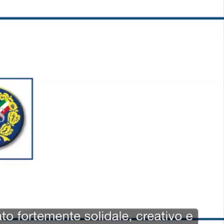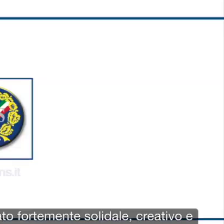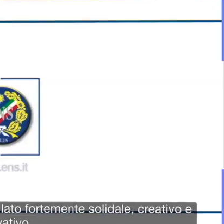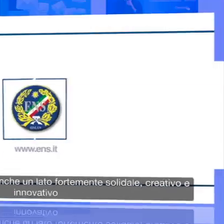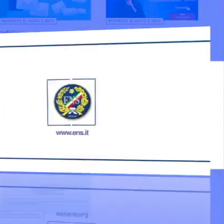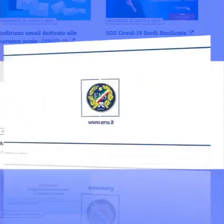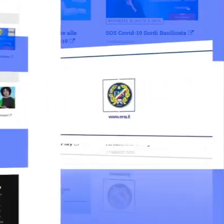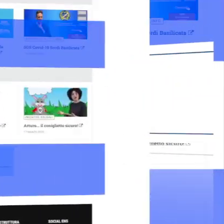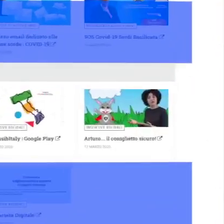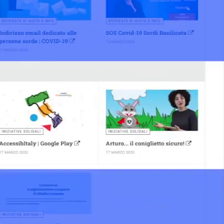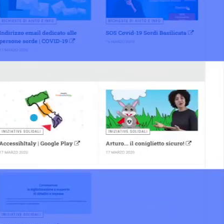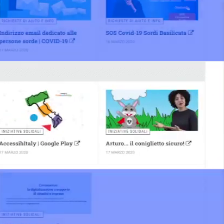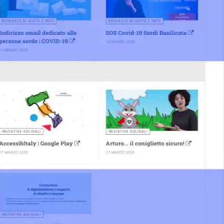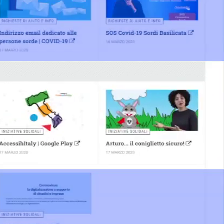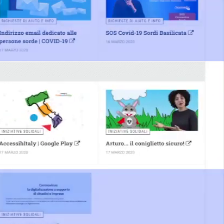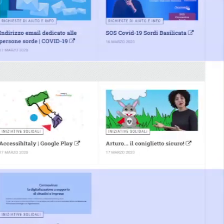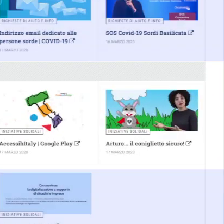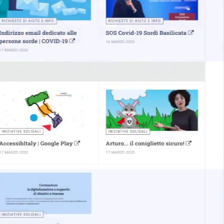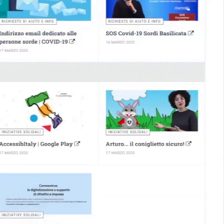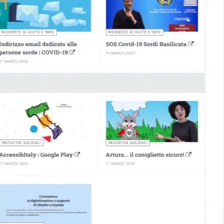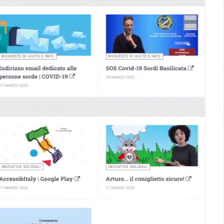appunto